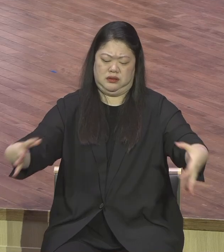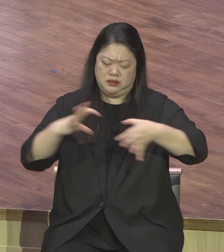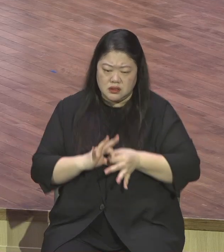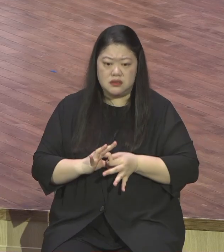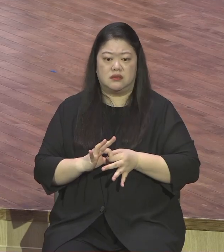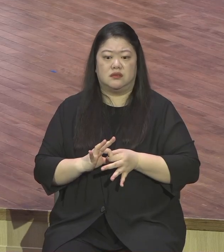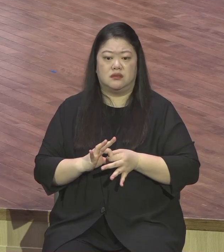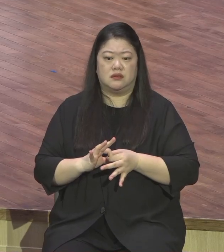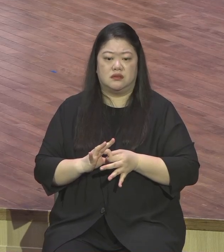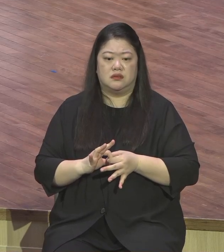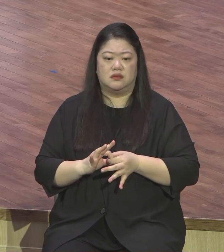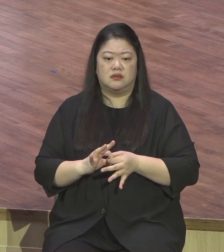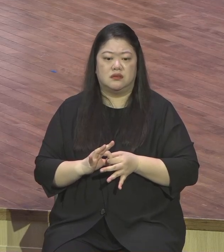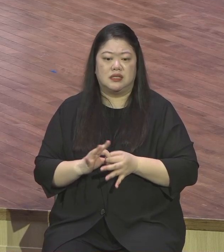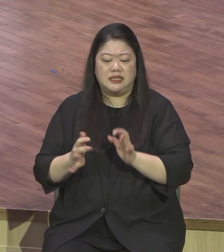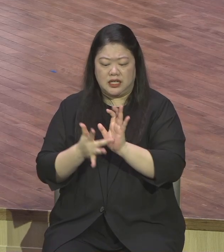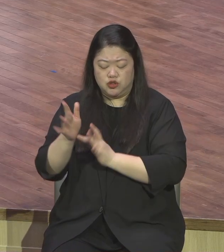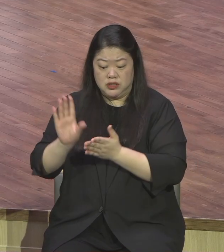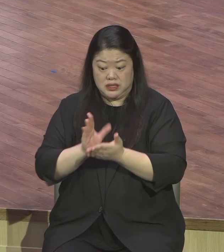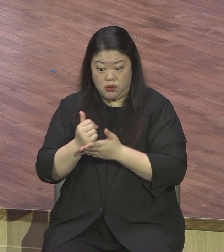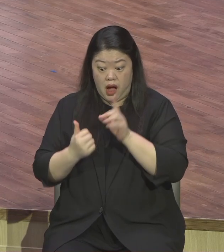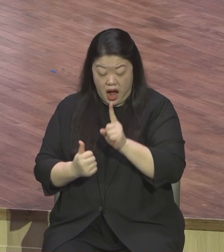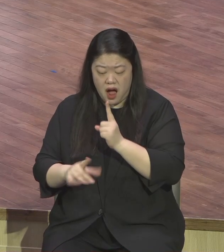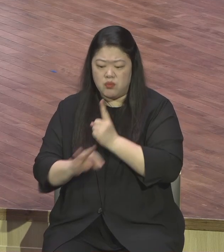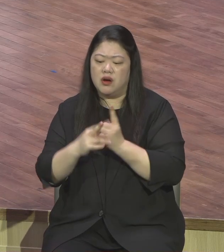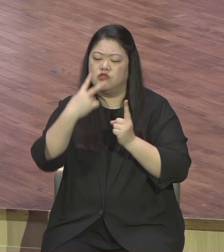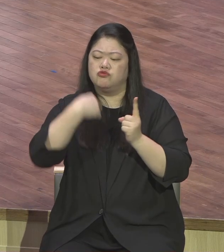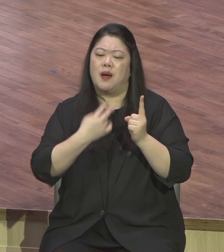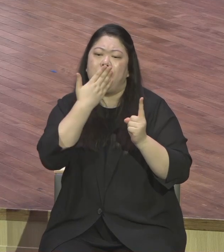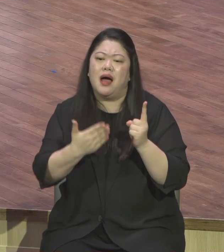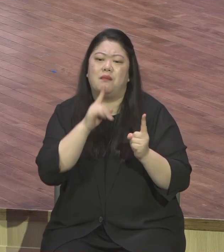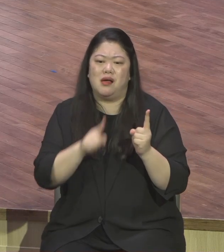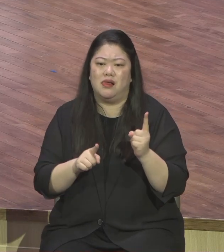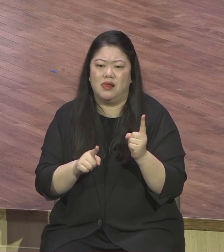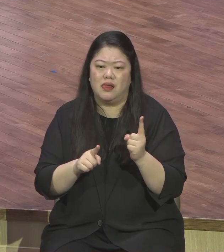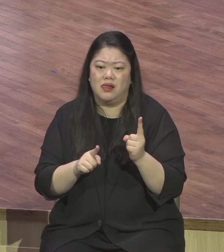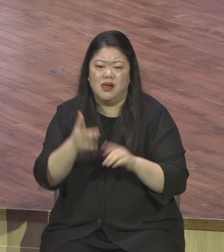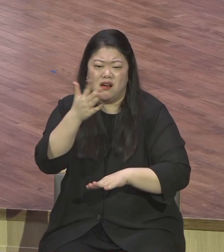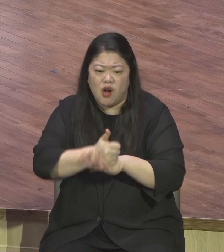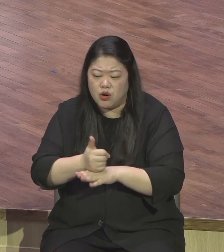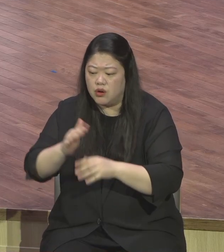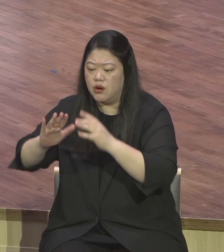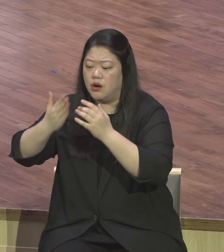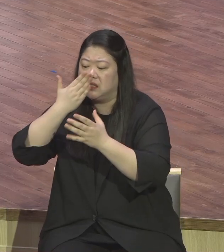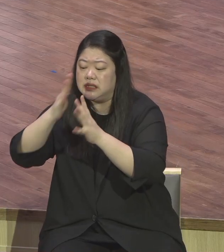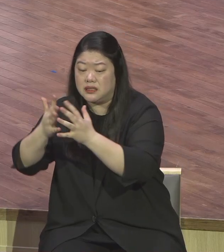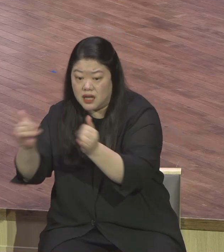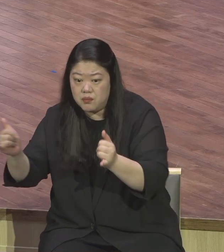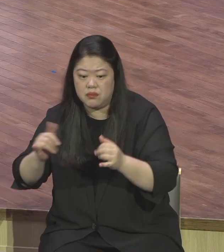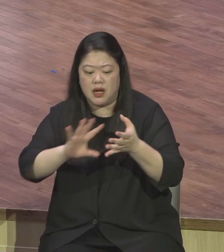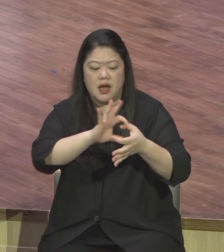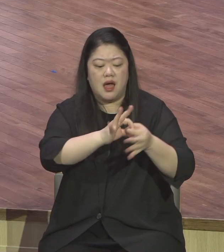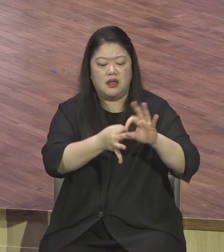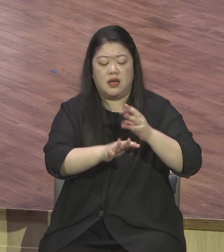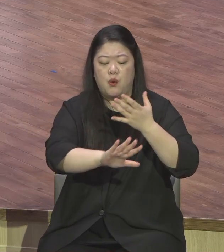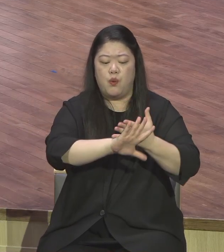똑바로 바라봐라 그래서 믿음의 주요 또 온전히